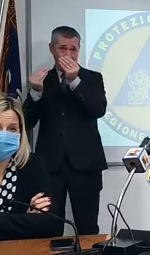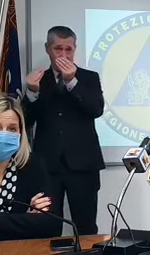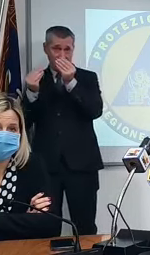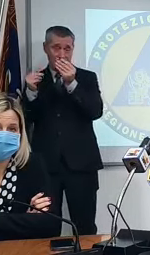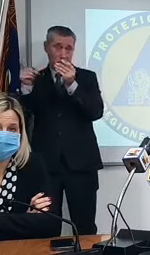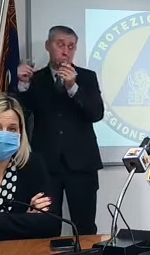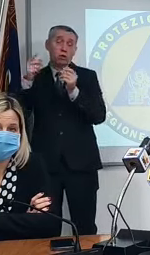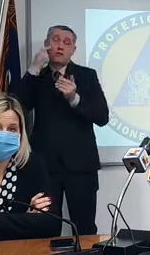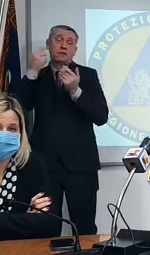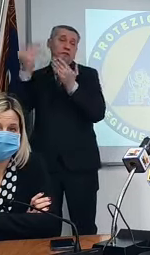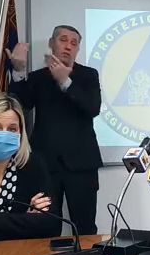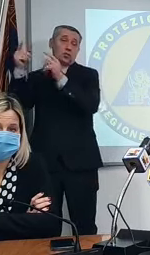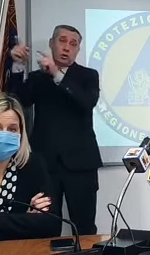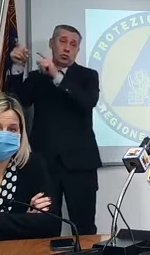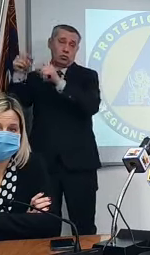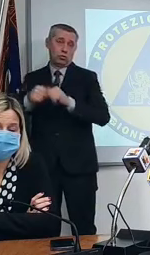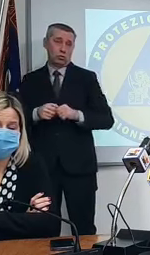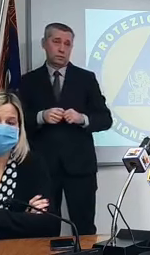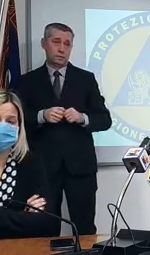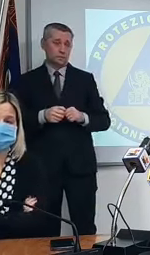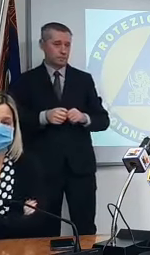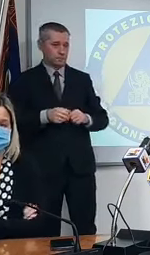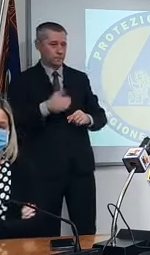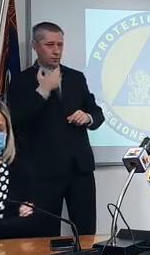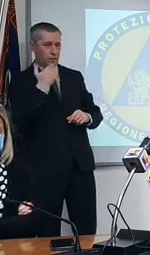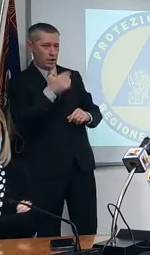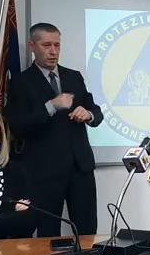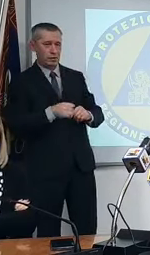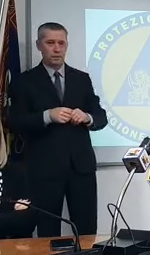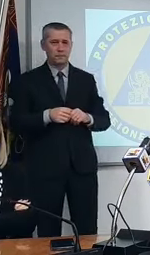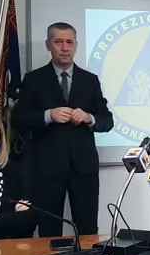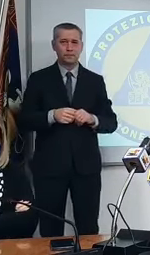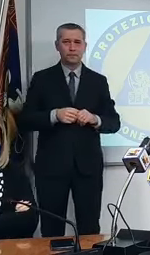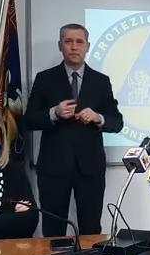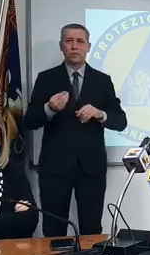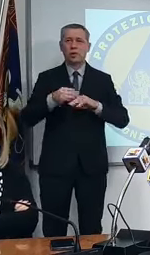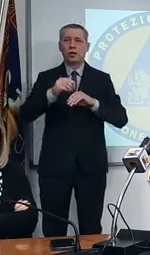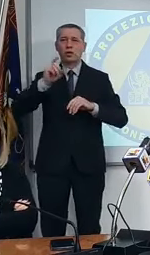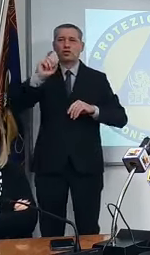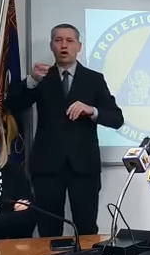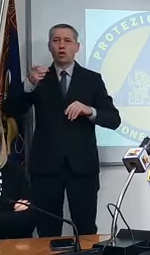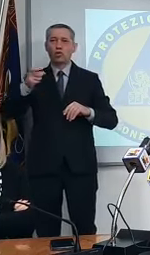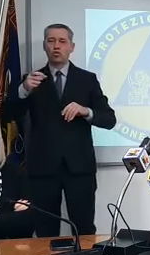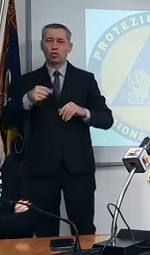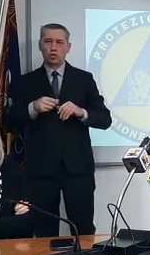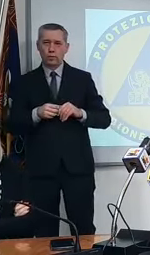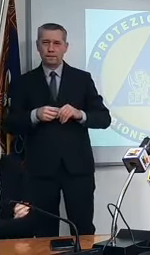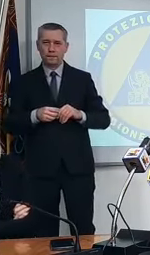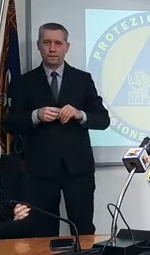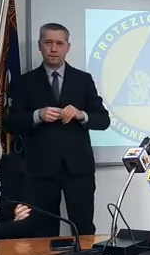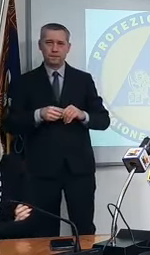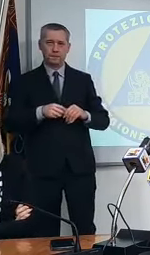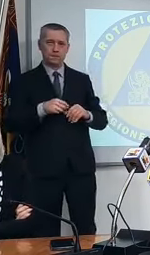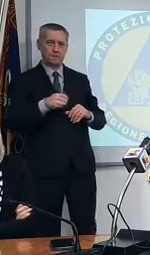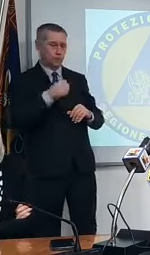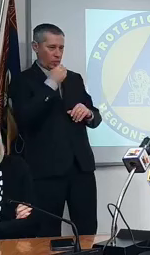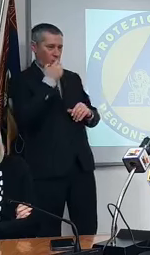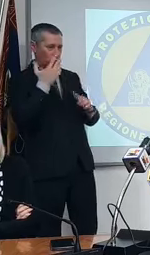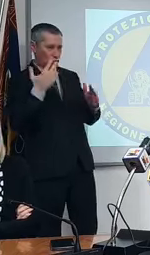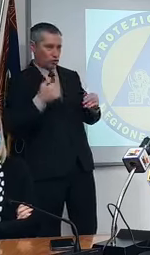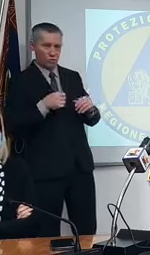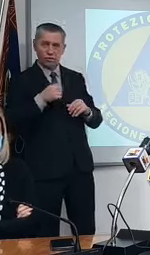grazie prego Giacomo Muzzo buongiorno buongiorno in tema di